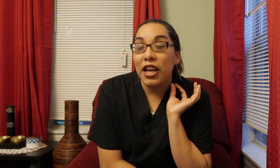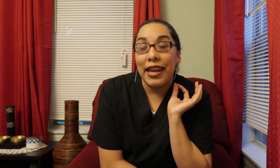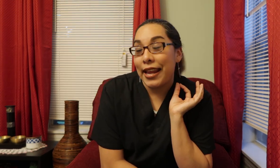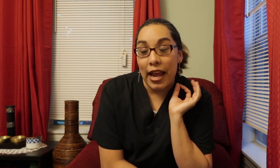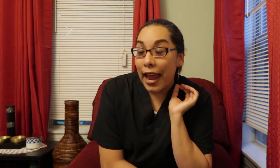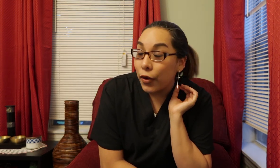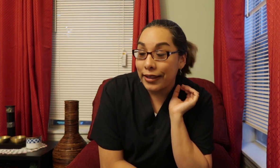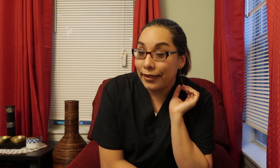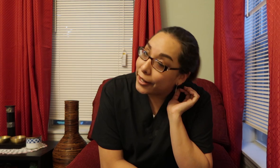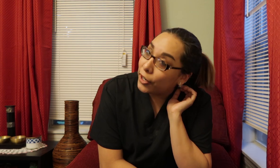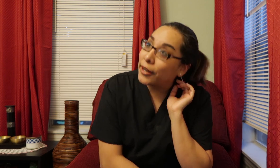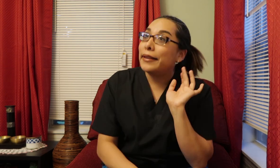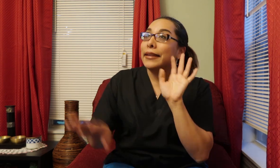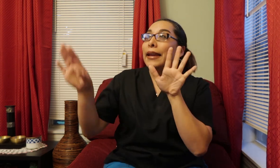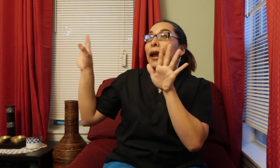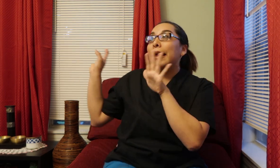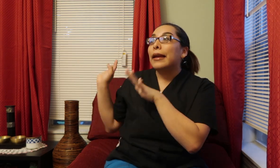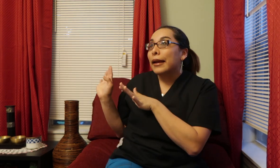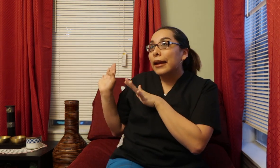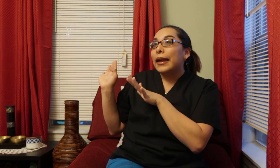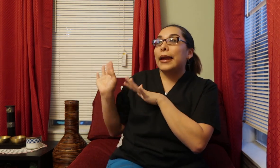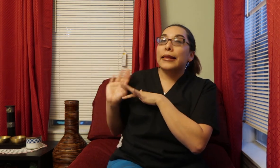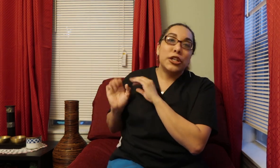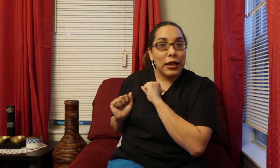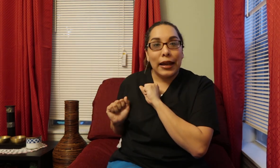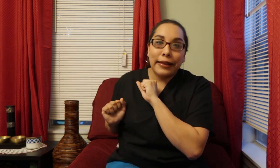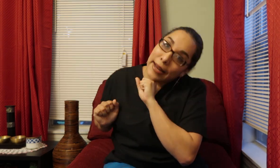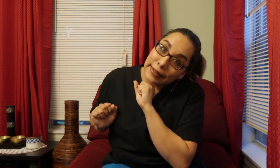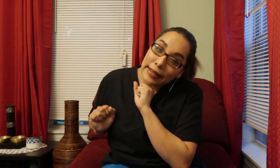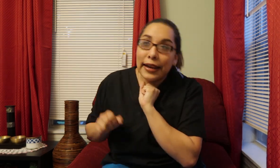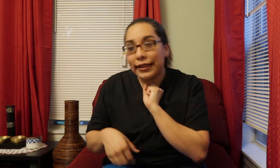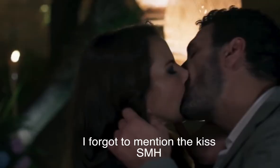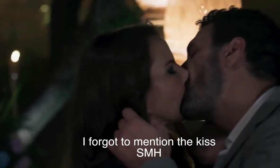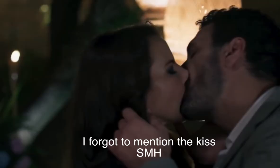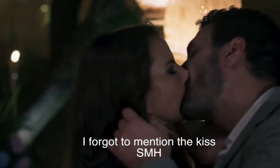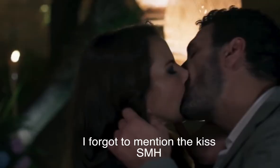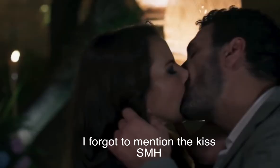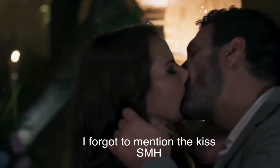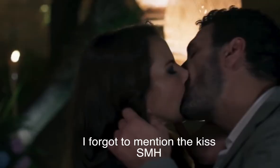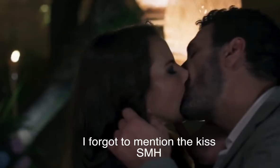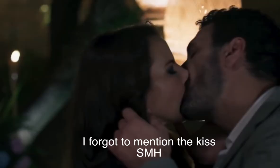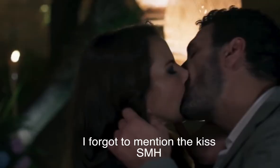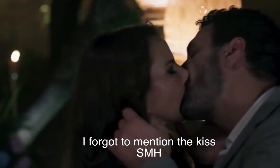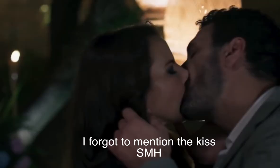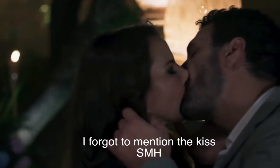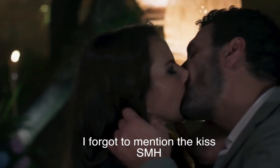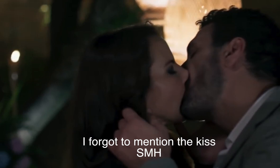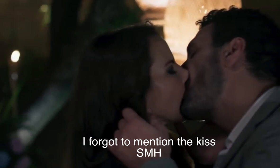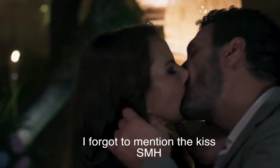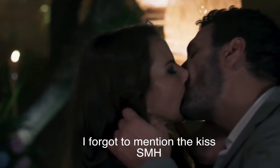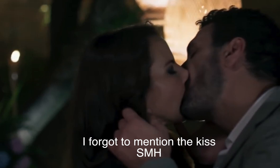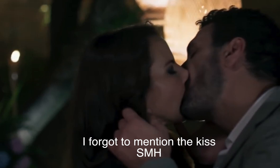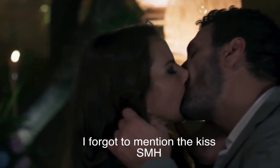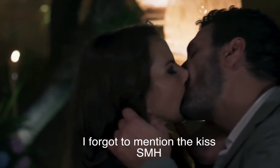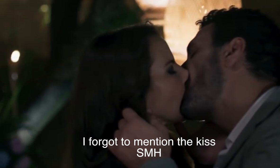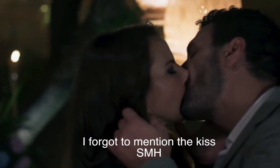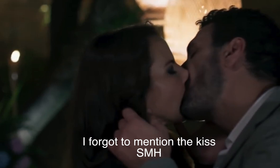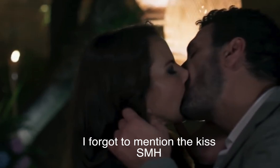he cannot handle his liquor Because he, he needs a shit like Teresa Teresa's just like, take it, take it bitch Take it Y